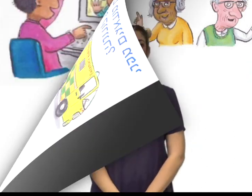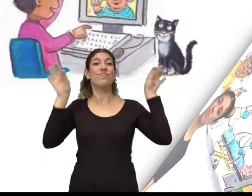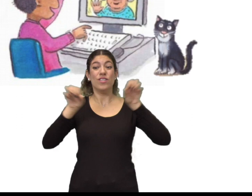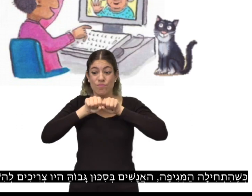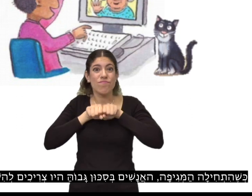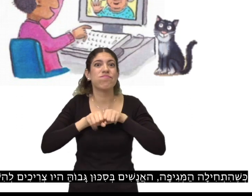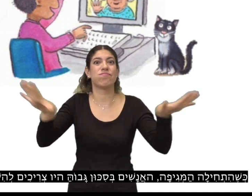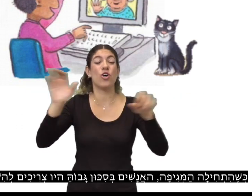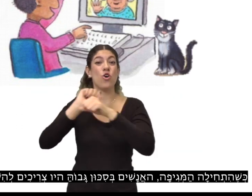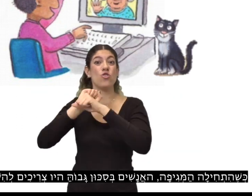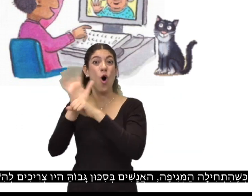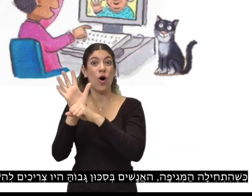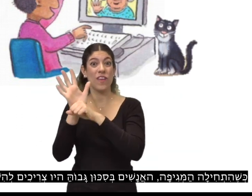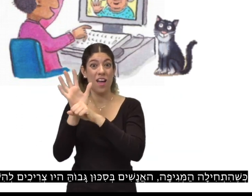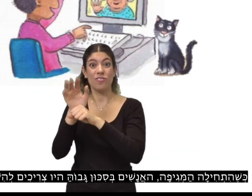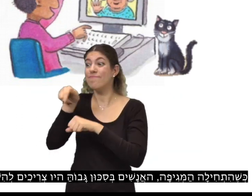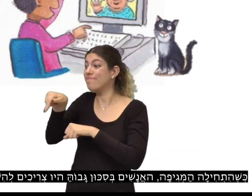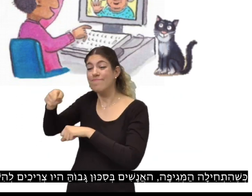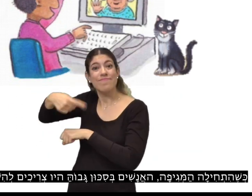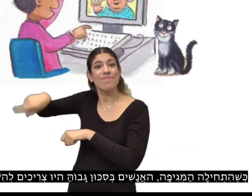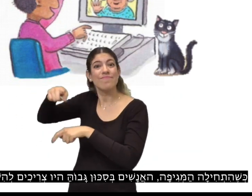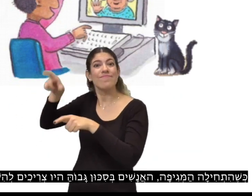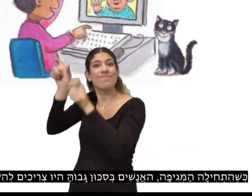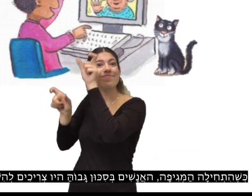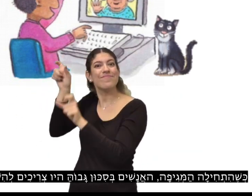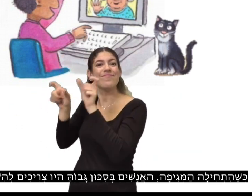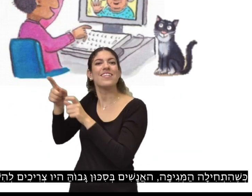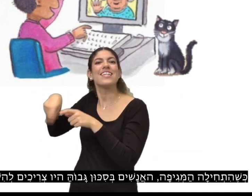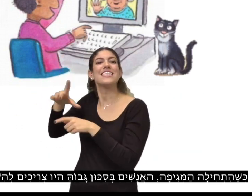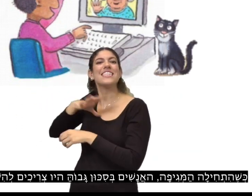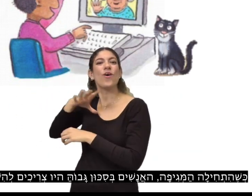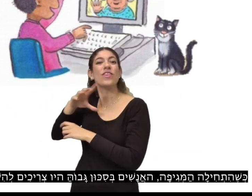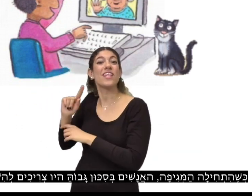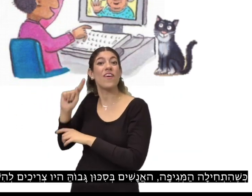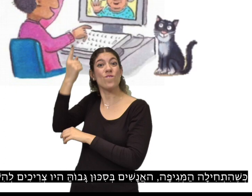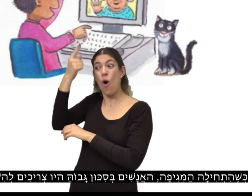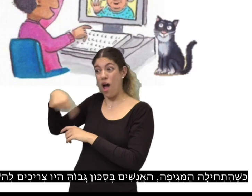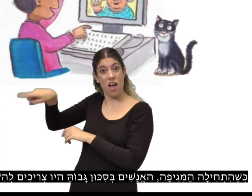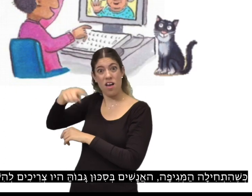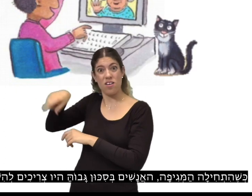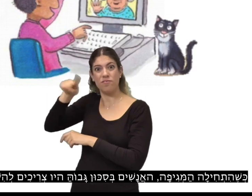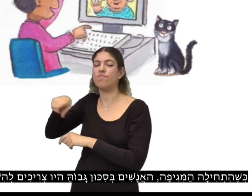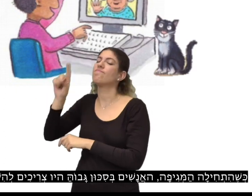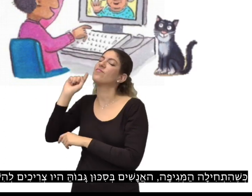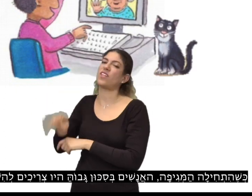כשהתחילה המגפה, האנשים בסיכון גבוה, היו צריכים להישאר בבית.